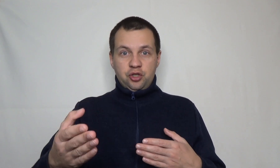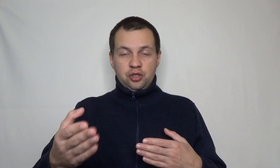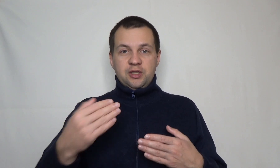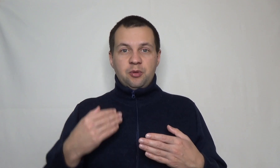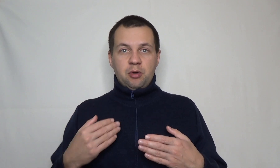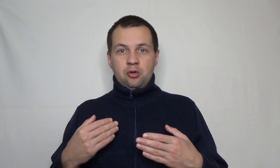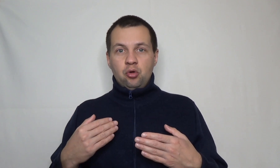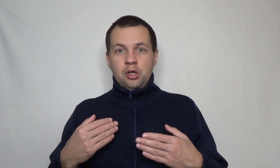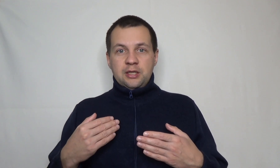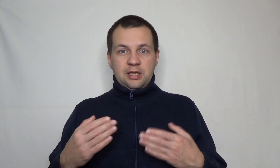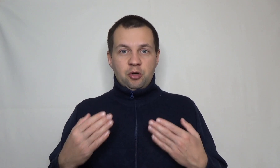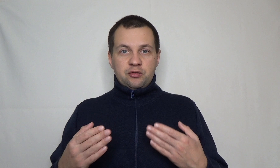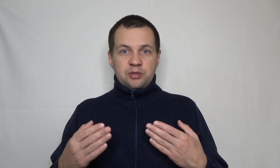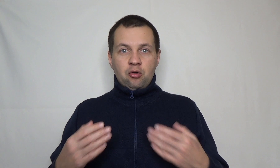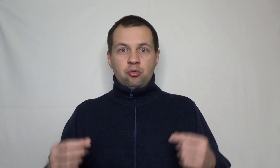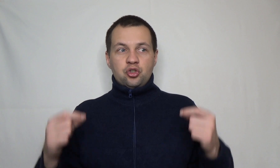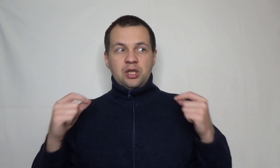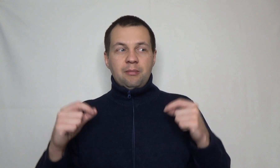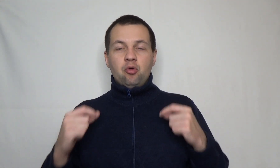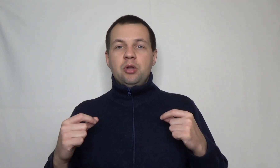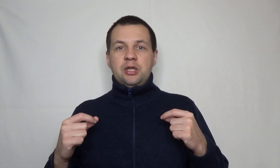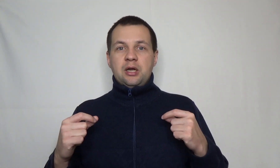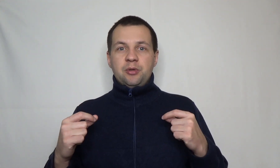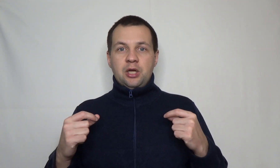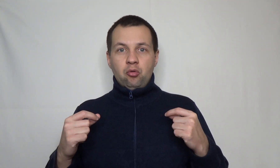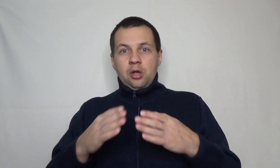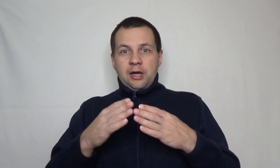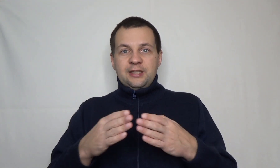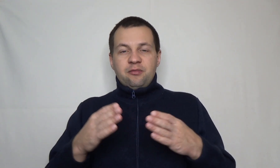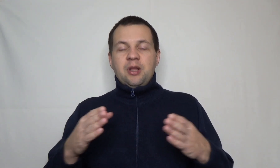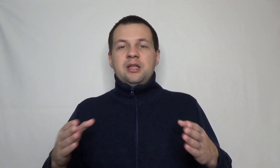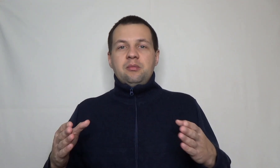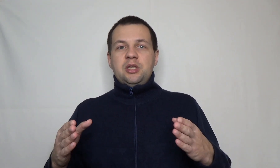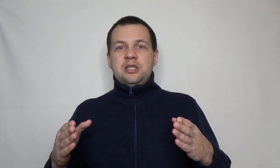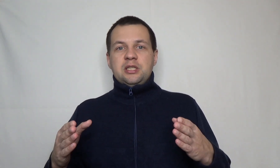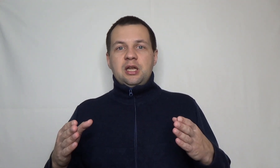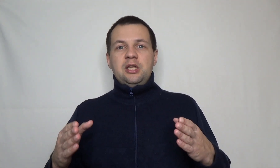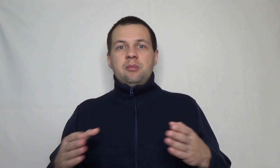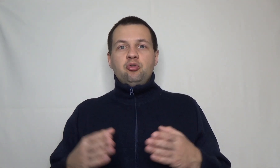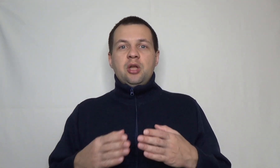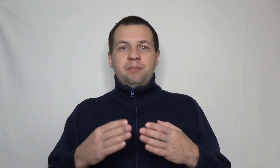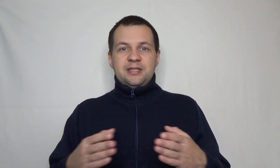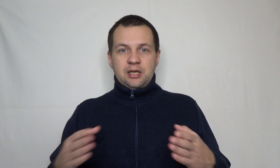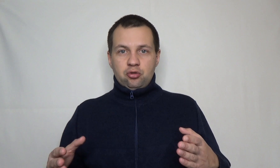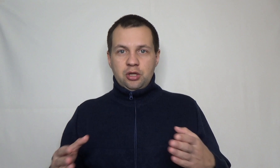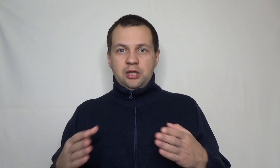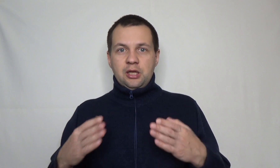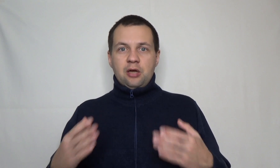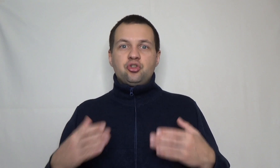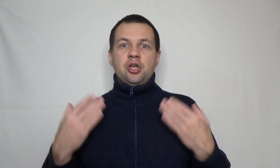2021 году занимаюсь своим здоровьем, то, что я могу благодаря капиталу ходить в платные медицинские клиники, получать быстрые результаты и хорошее